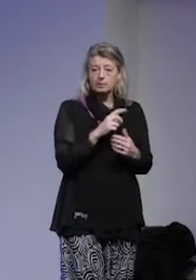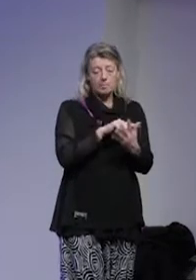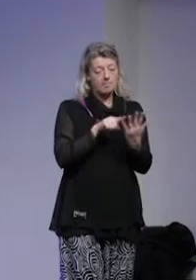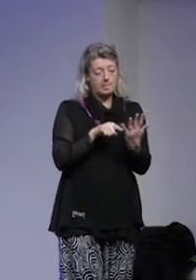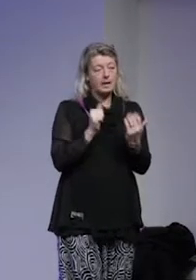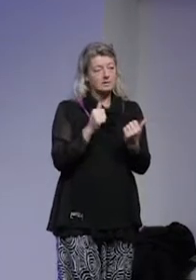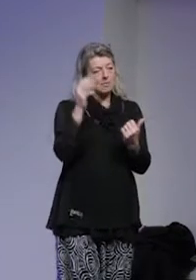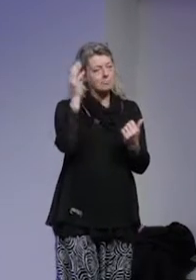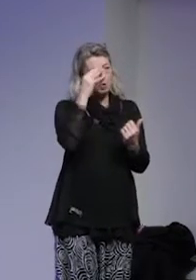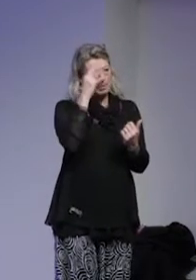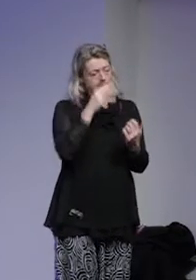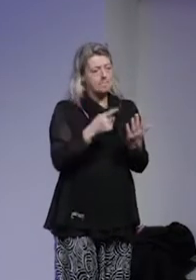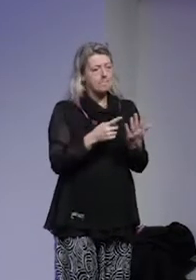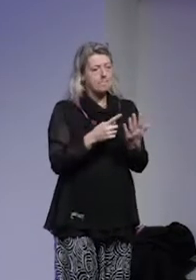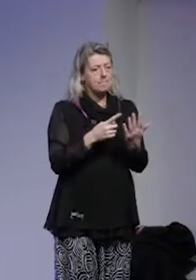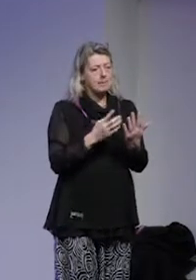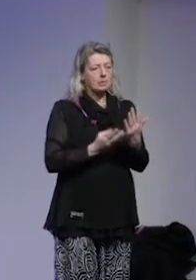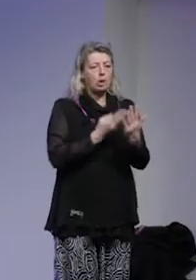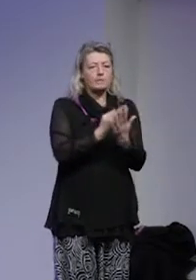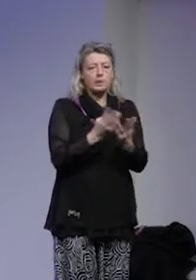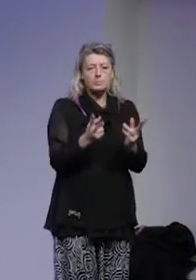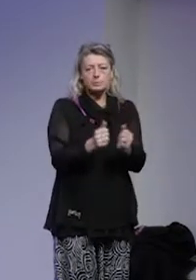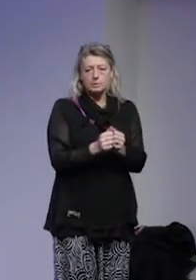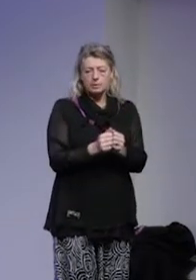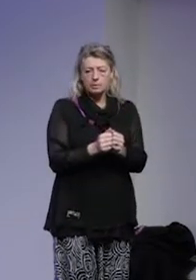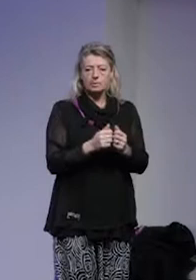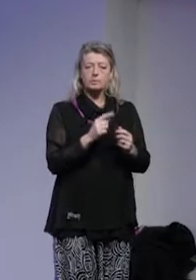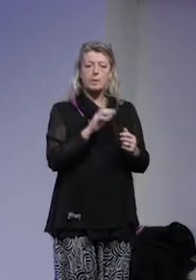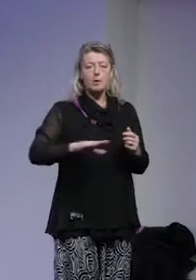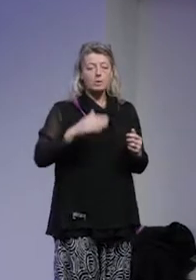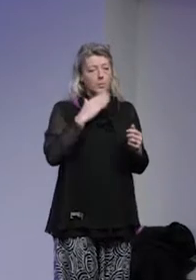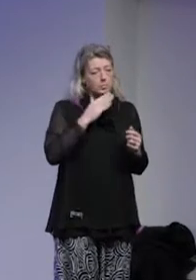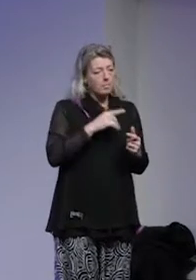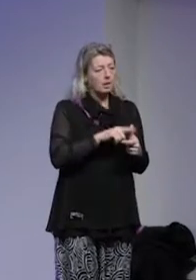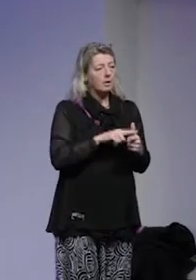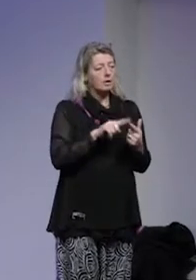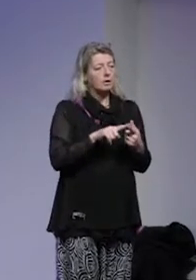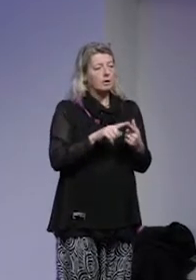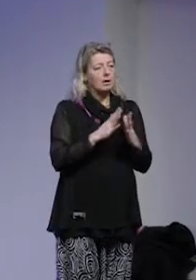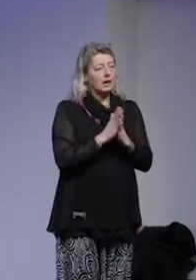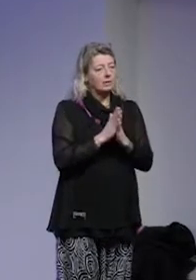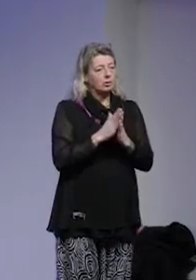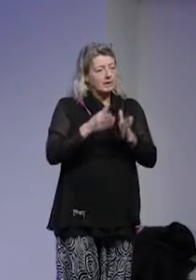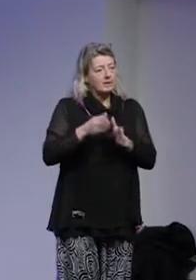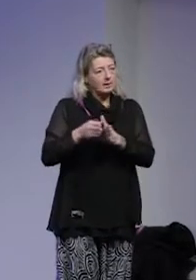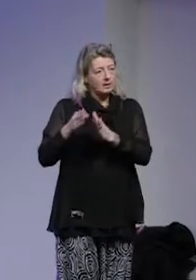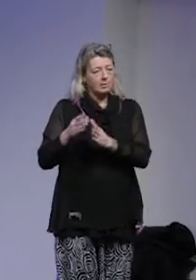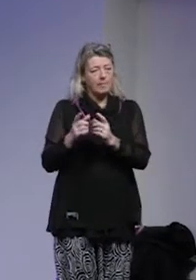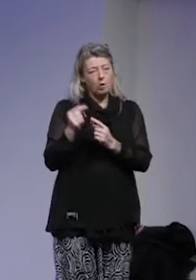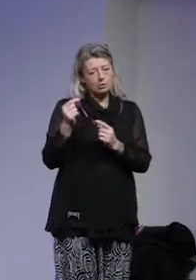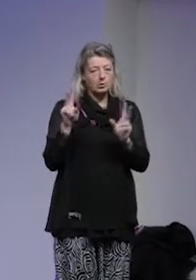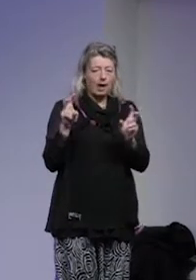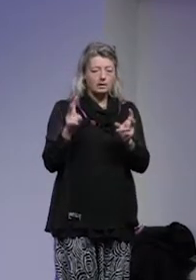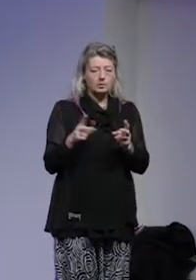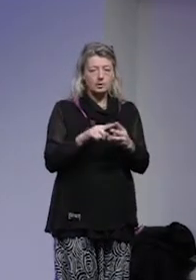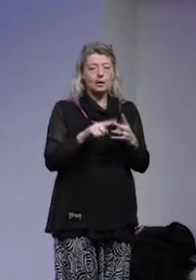problematiska att lyfta fram på det sättet som man gör. Det rör barn och unga, det handlar om religiösa individer som vi valt att kalla det,